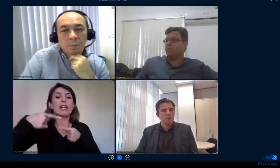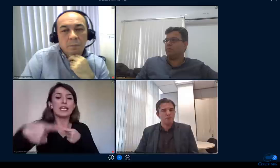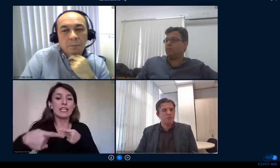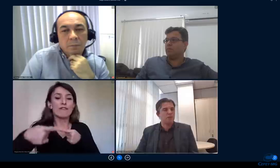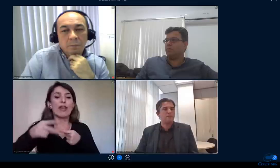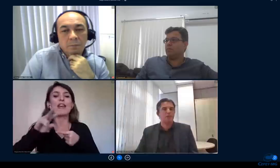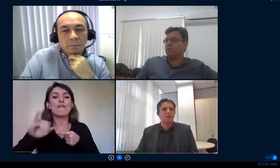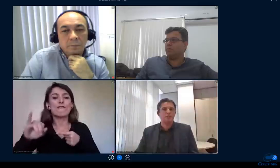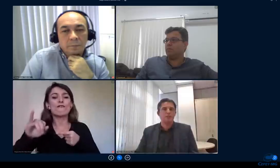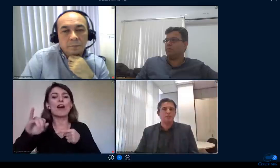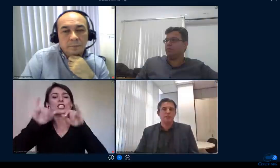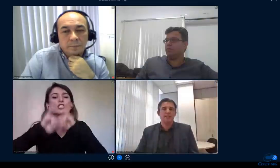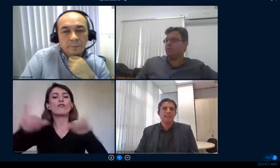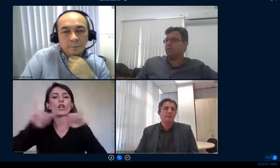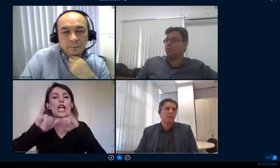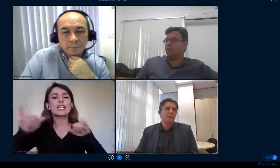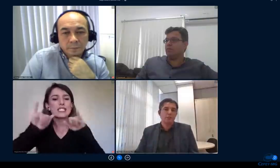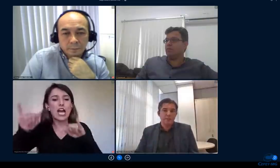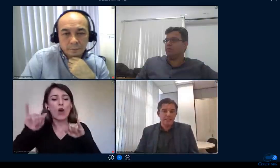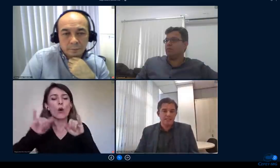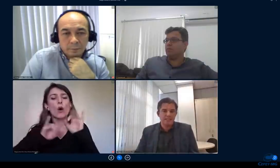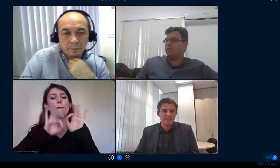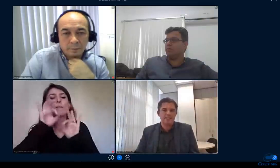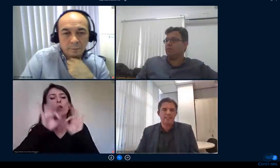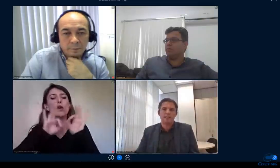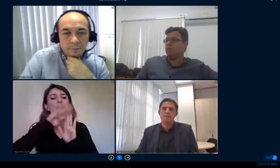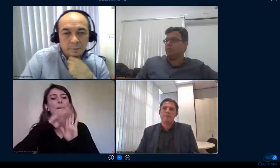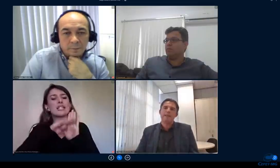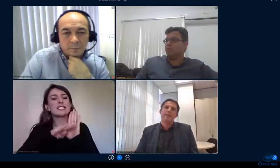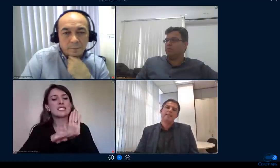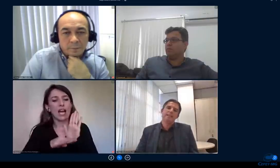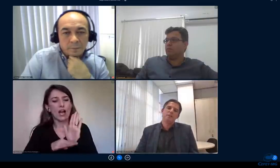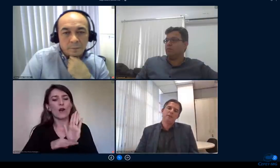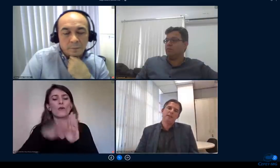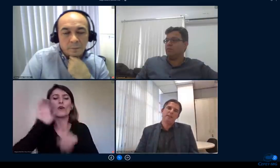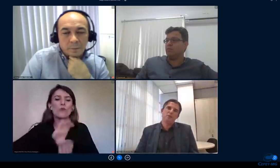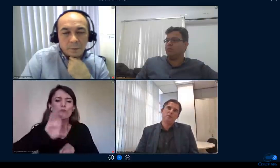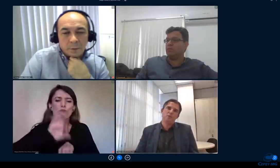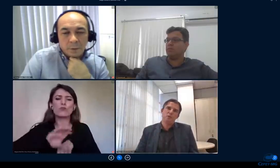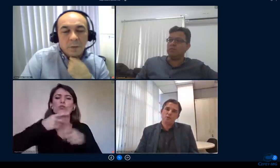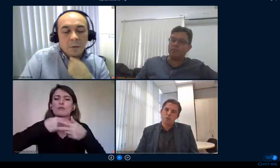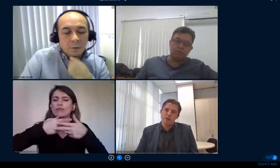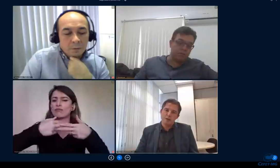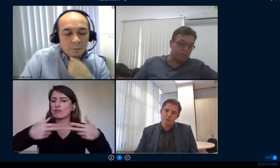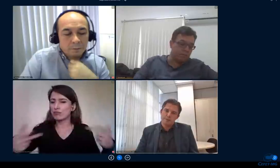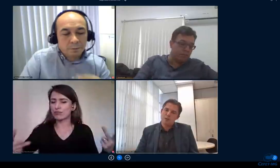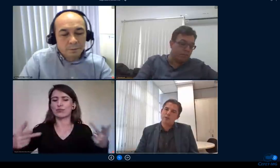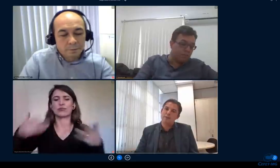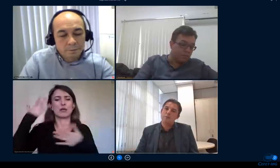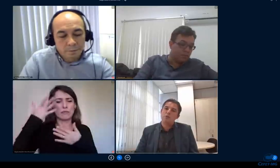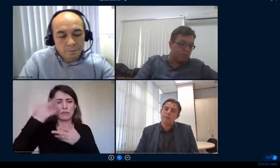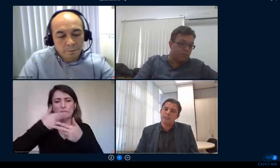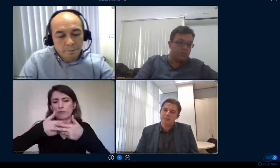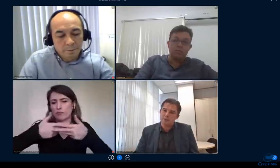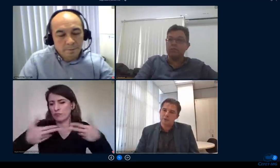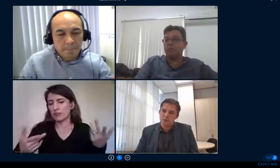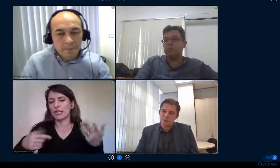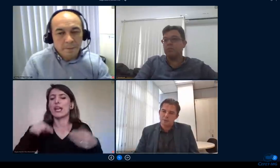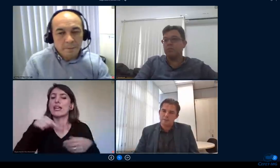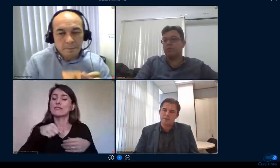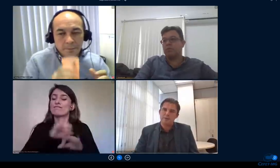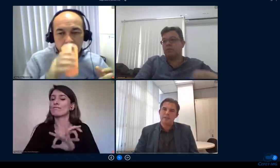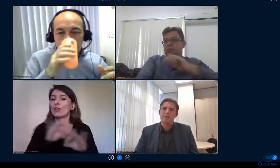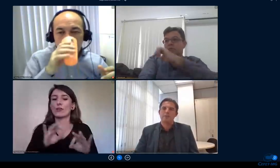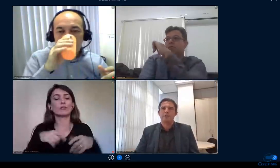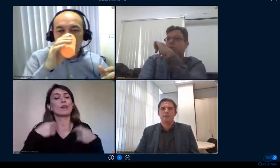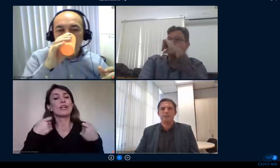um programa robusto um programa vocioso eu tenho muita esperança que dê certo e é um programa que conta muito com a participação dos